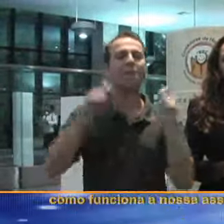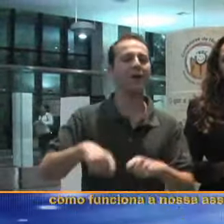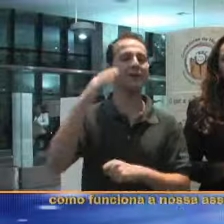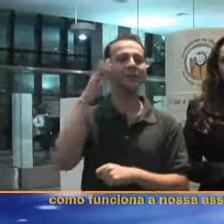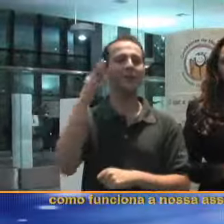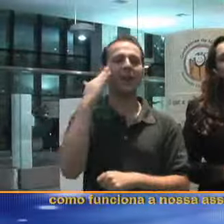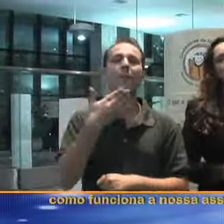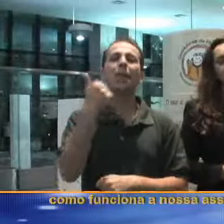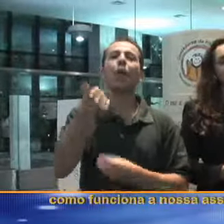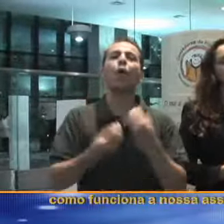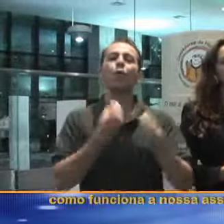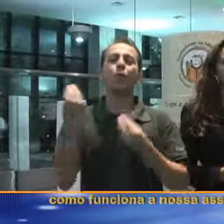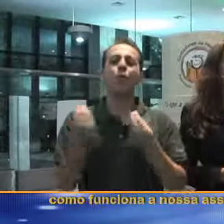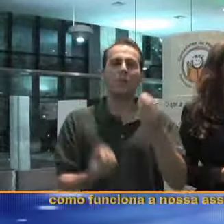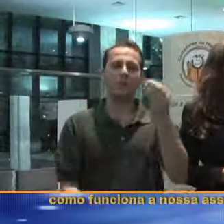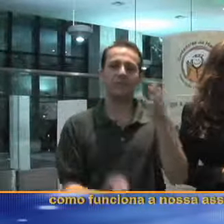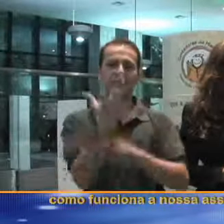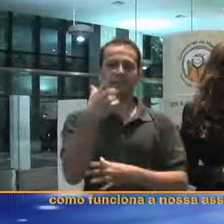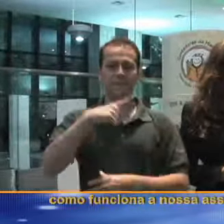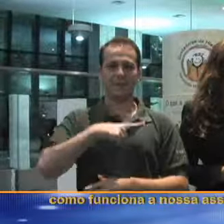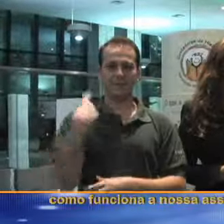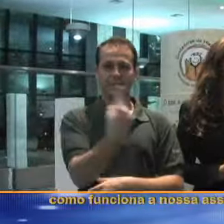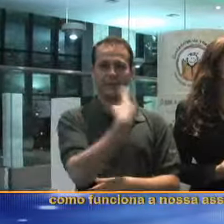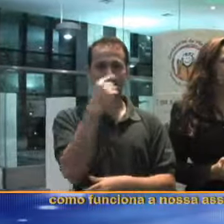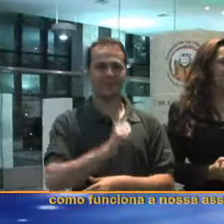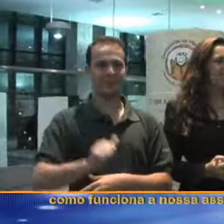melhor como que funciona a nossa associação.